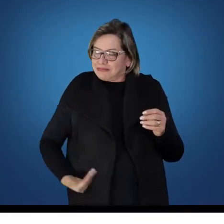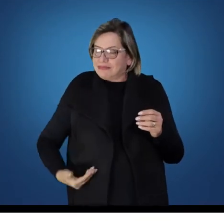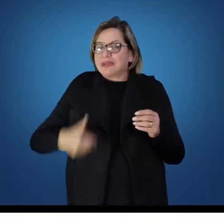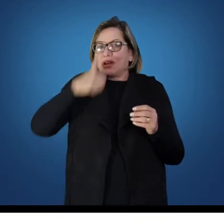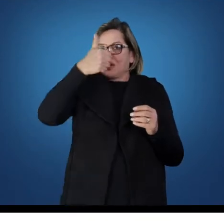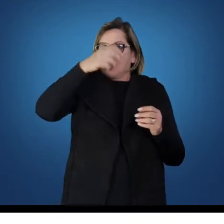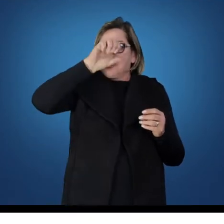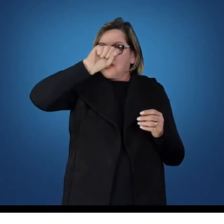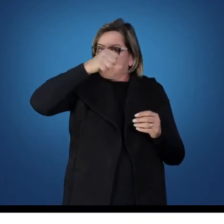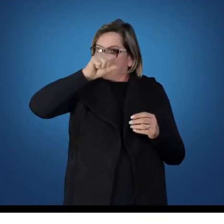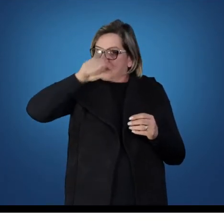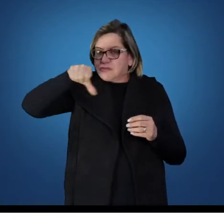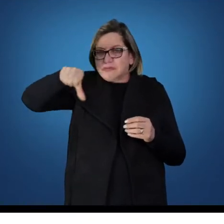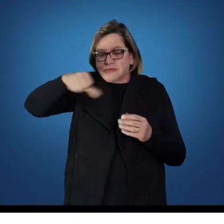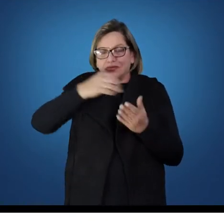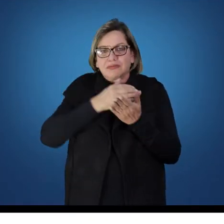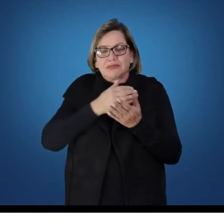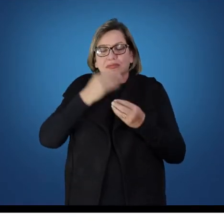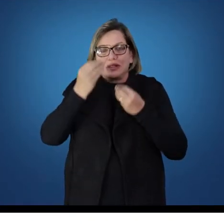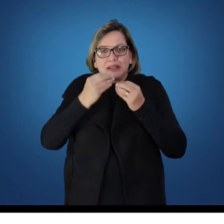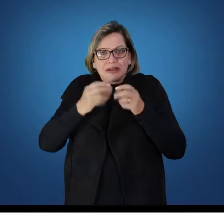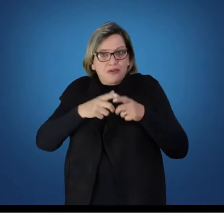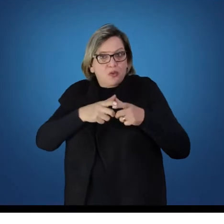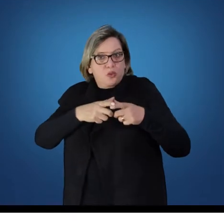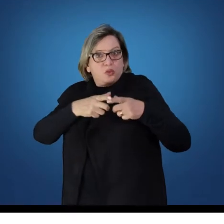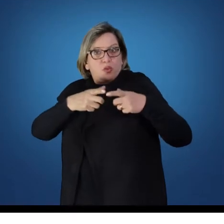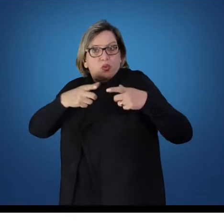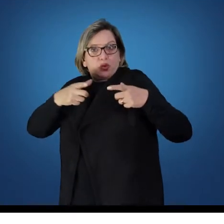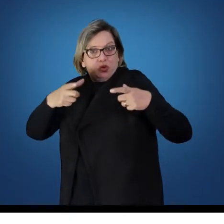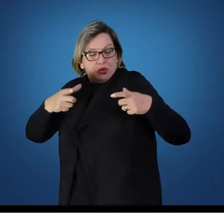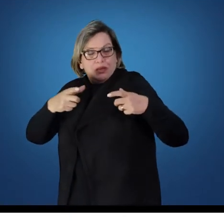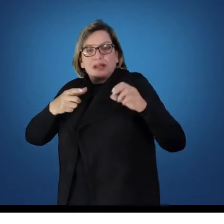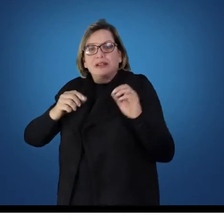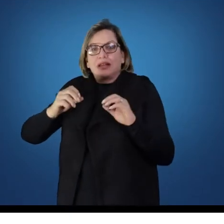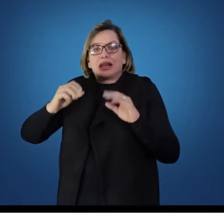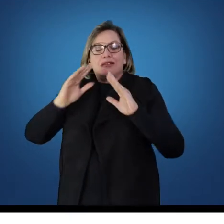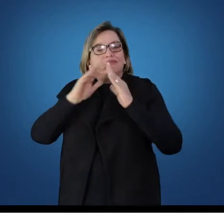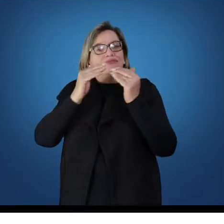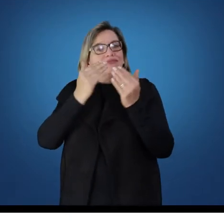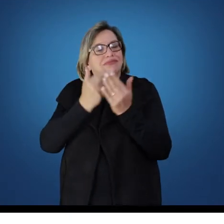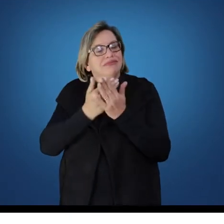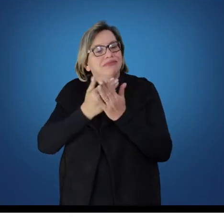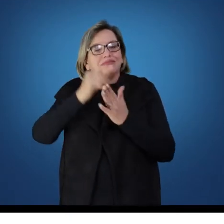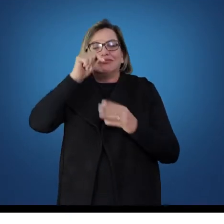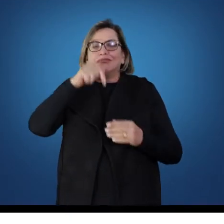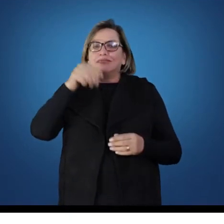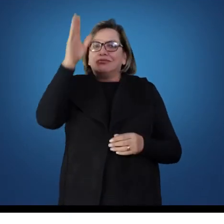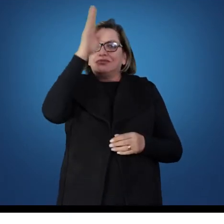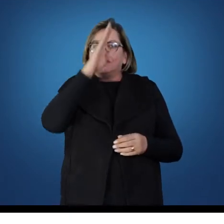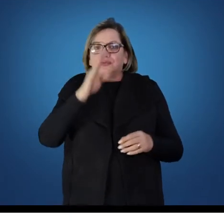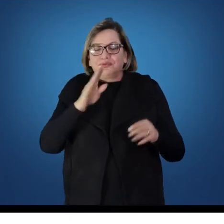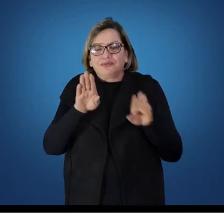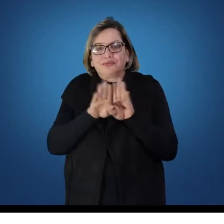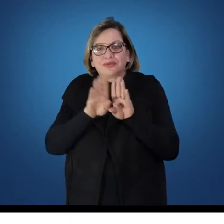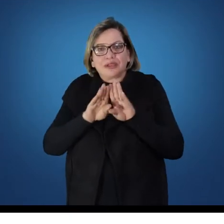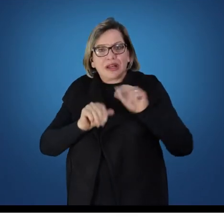Então, existe uma expansão da estrutura física e essa modificação, esse pensamento